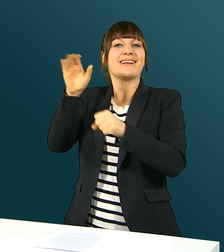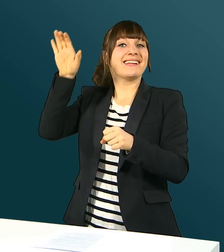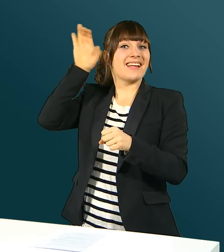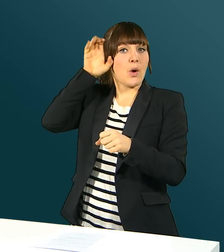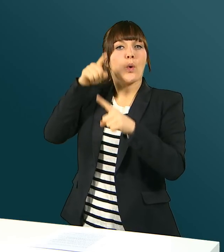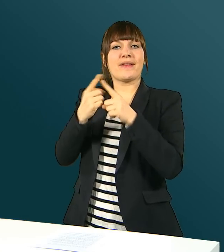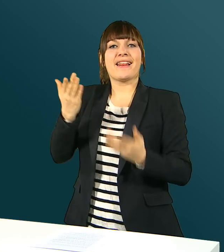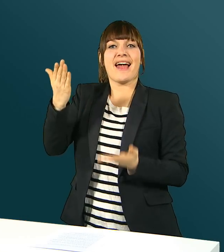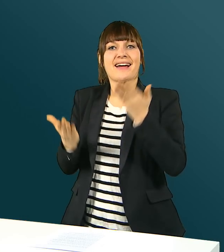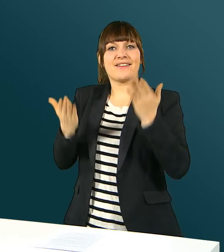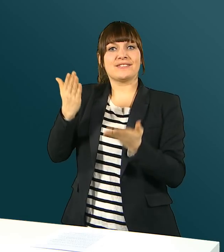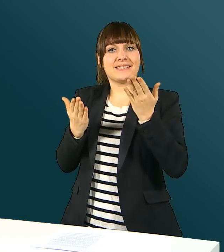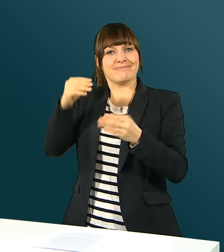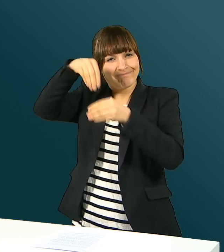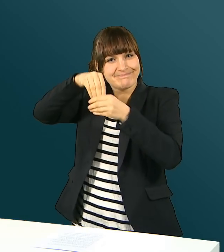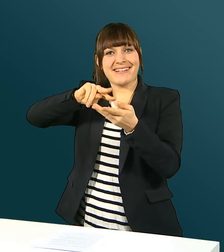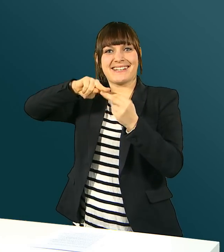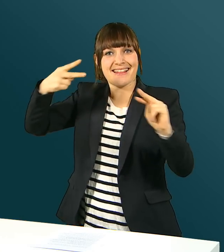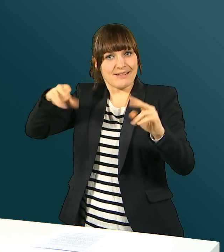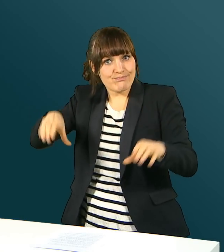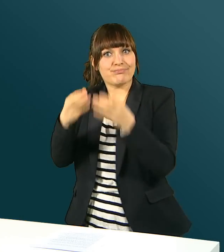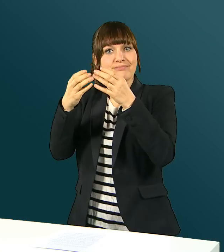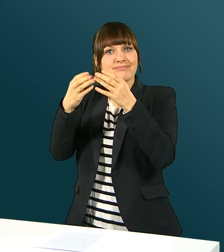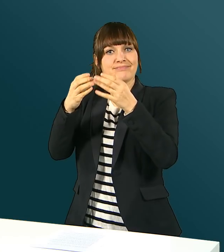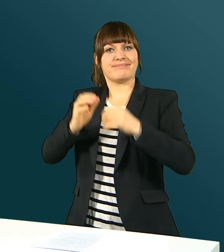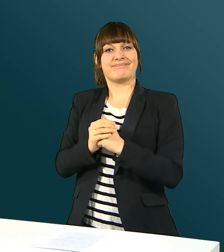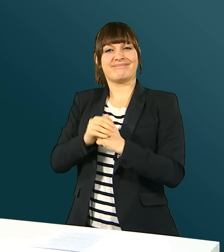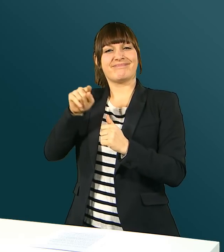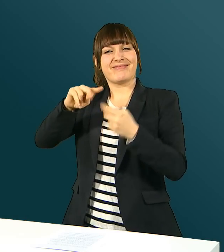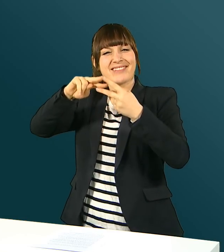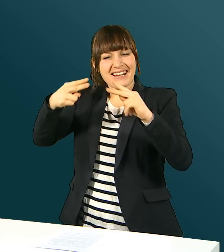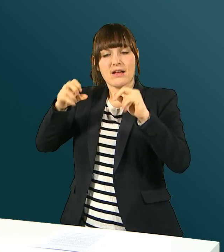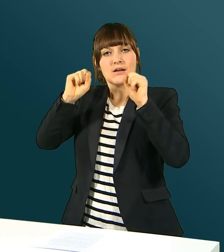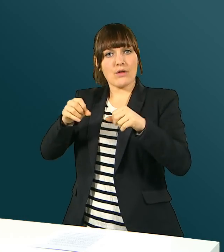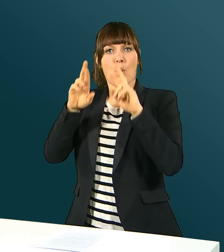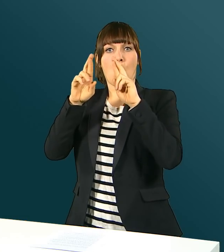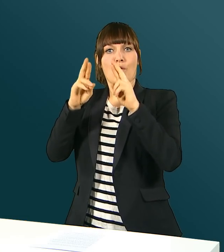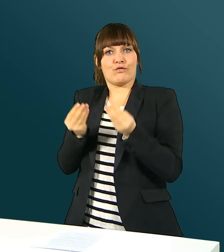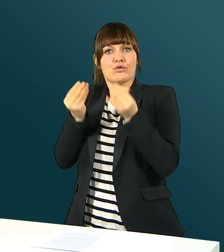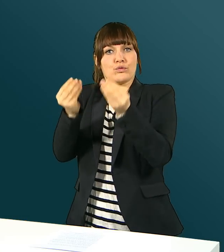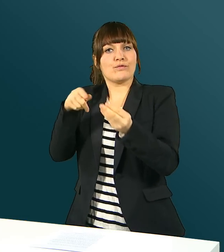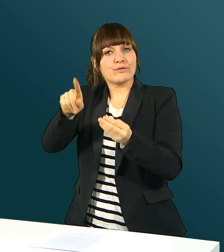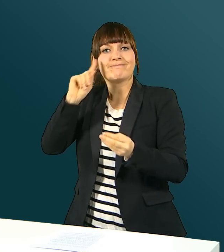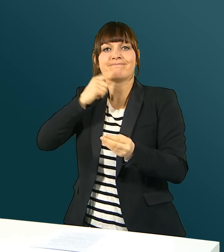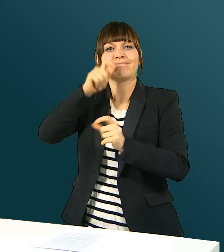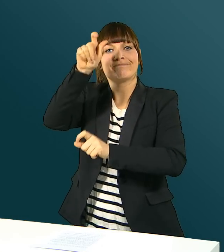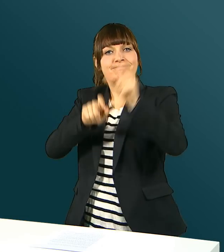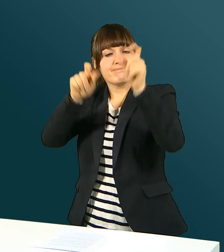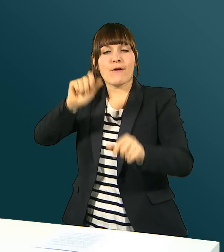Teilerfolge beim Hör- und Gleichgewichtssinn verbuchen. Dieses Gen kann gehörlosen Menschen hauptsächlich auch mit